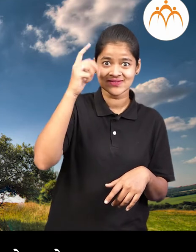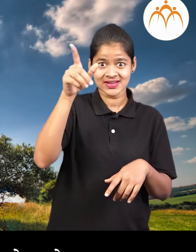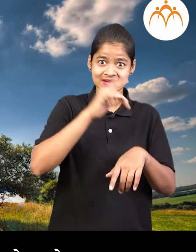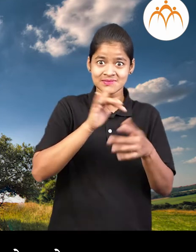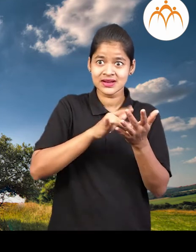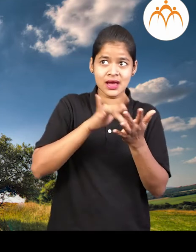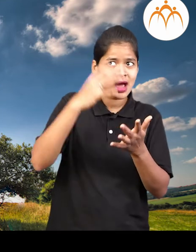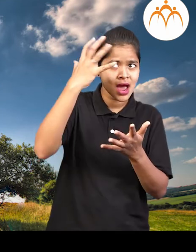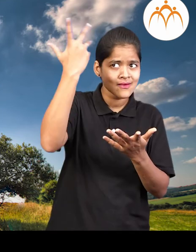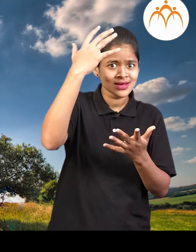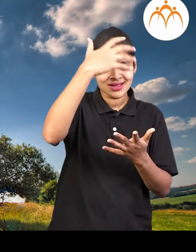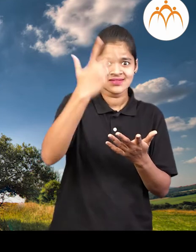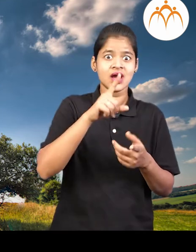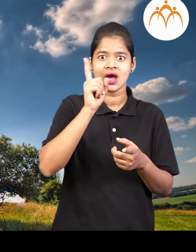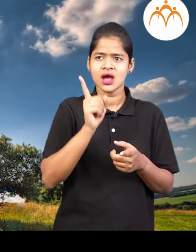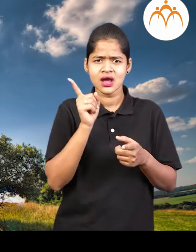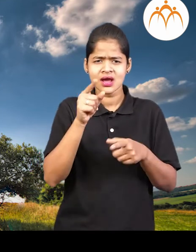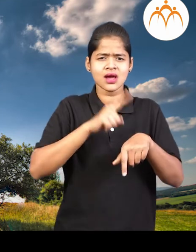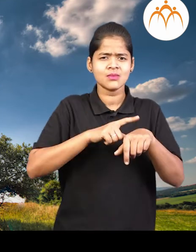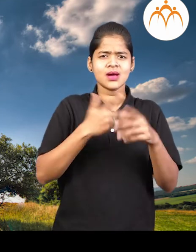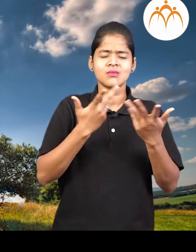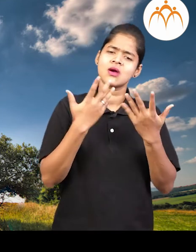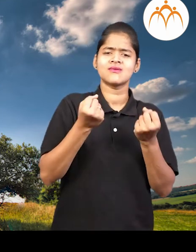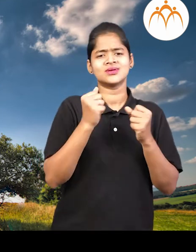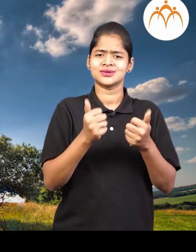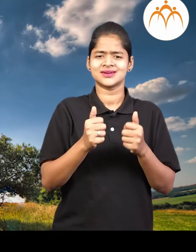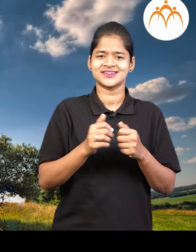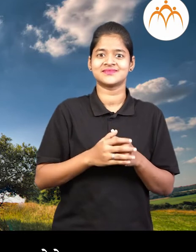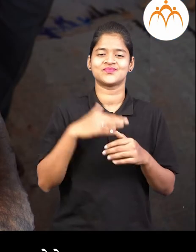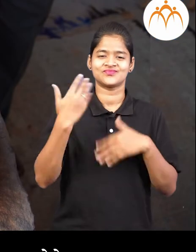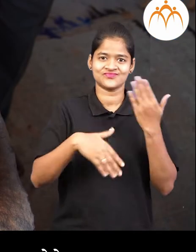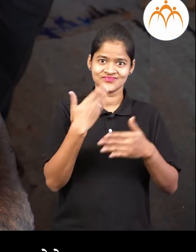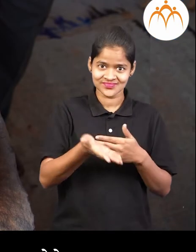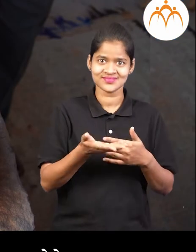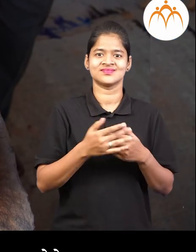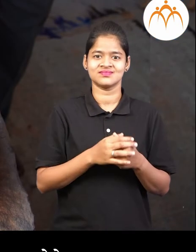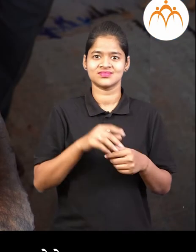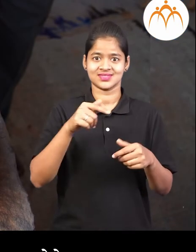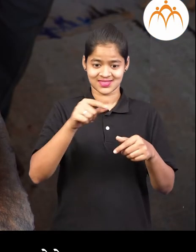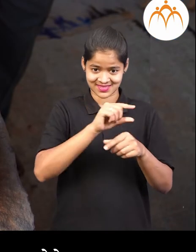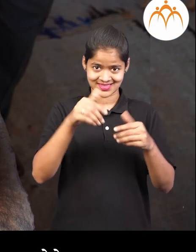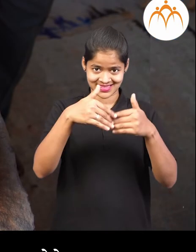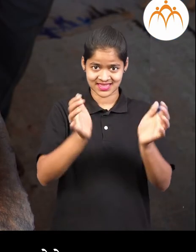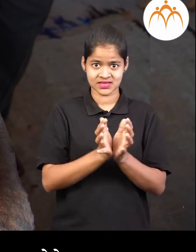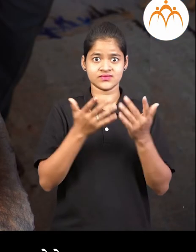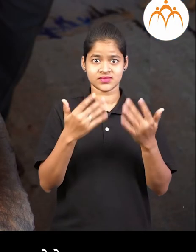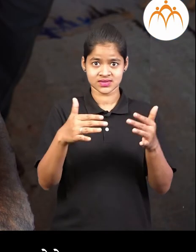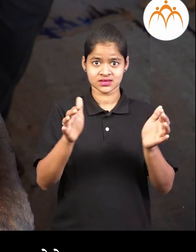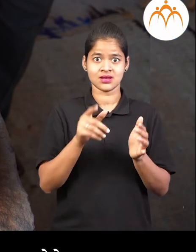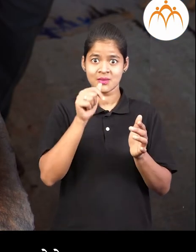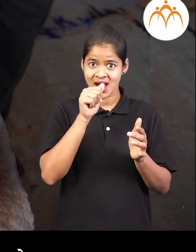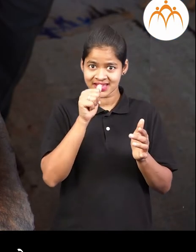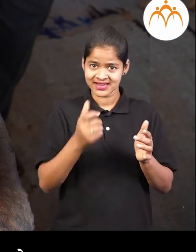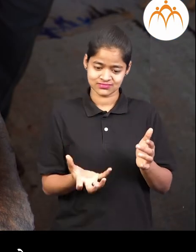आये ते बगुन वेल समझून गेत असत त्यान अंतर घटिका पातर नावा से साधन होते